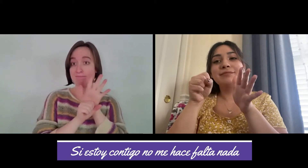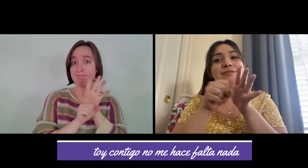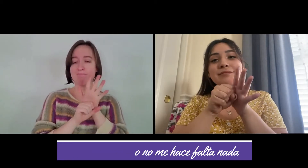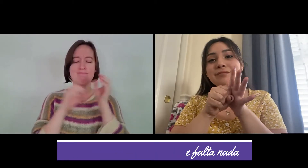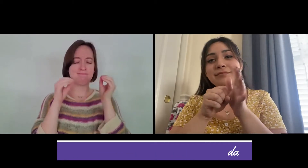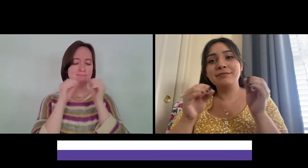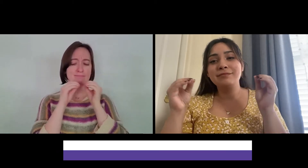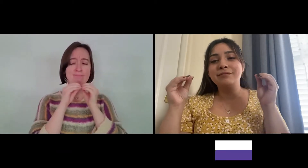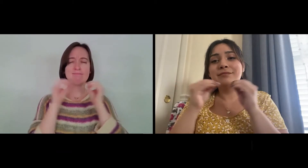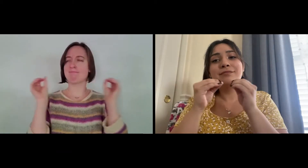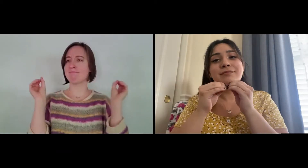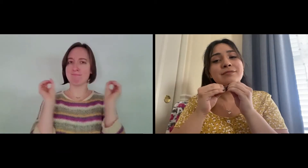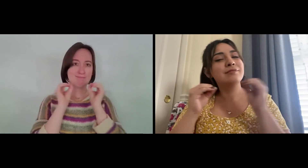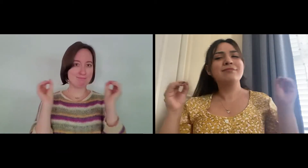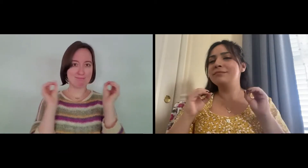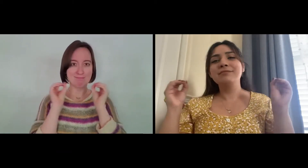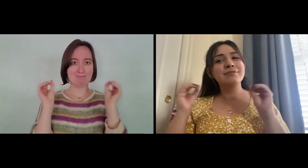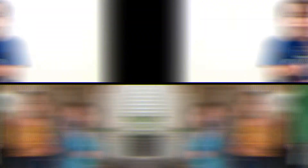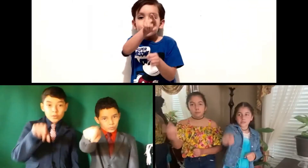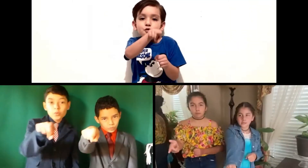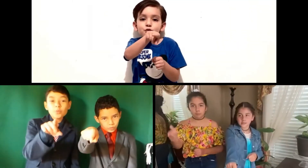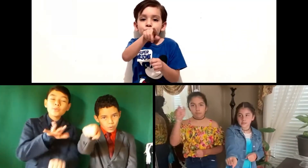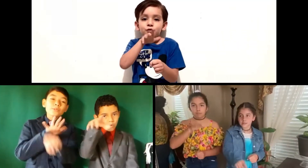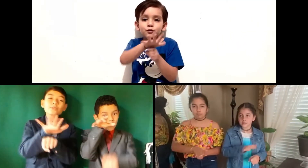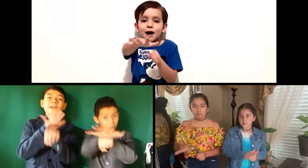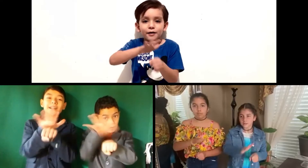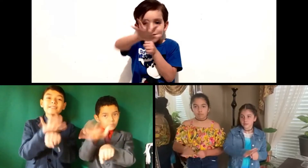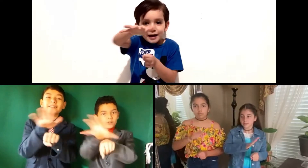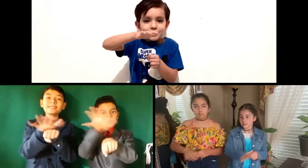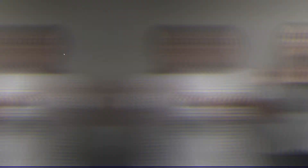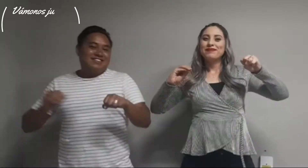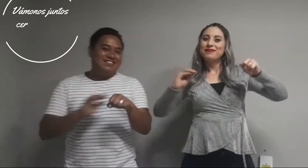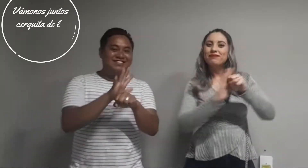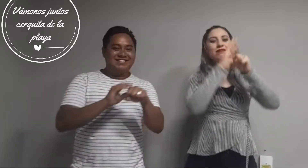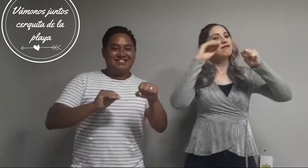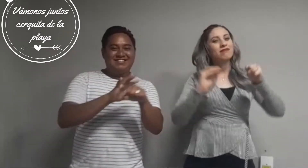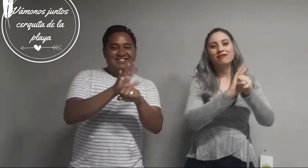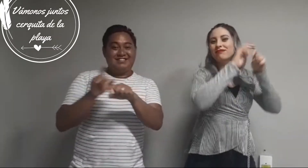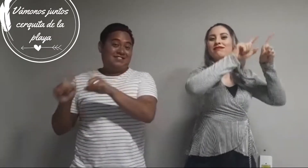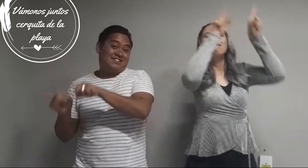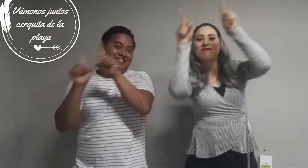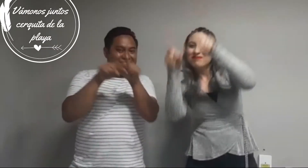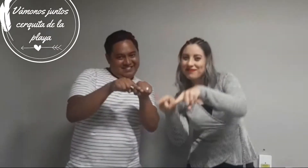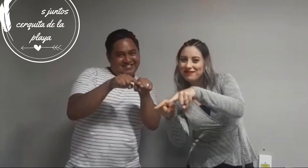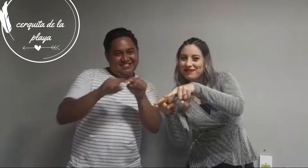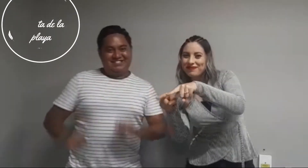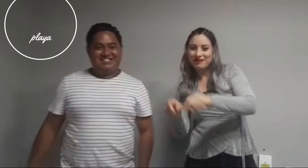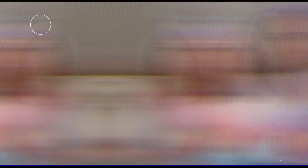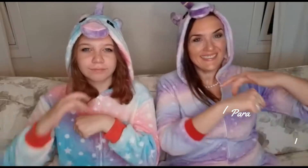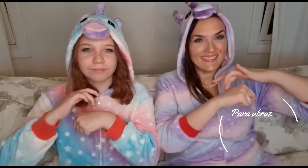hace falta nada Na na na na na na Vámonos juntos cerquita de la playa Para